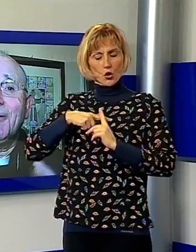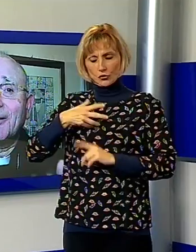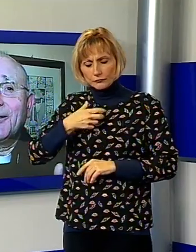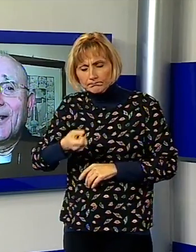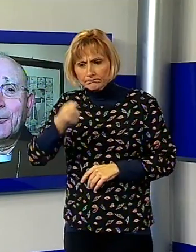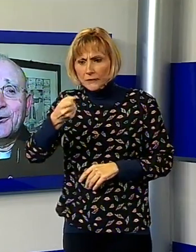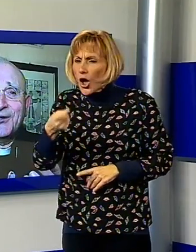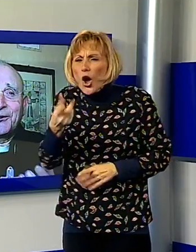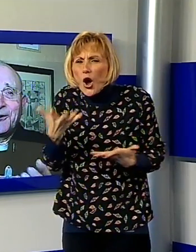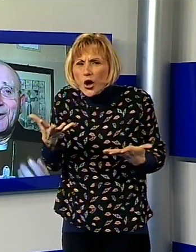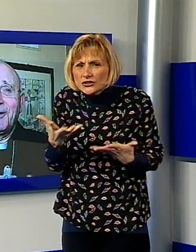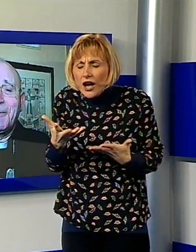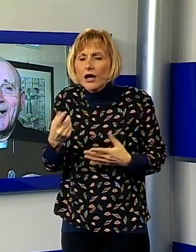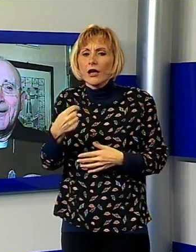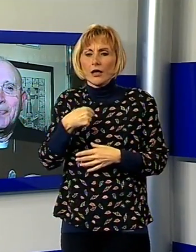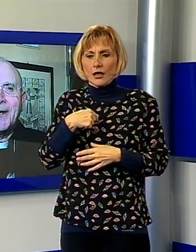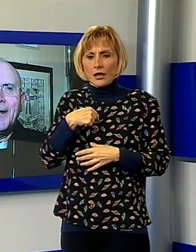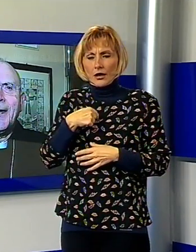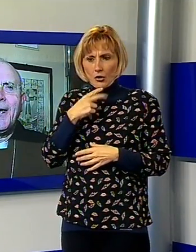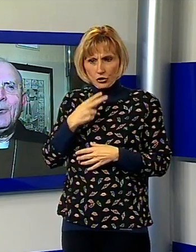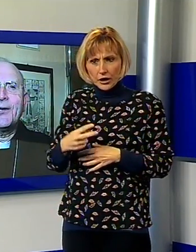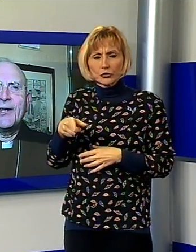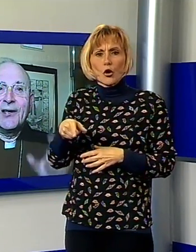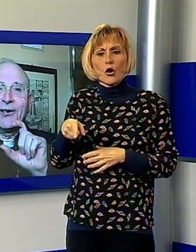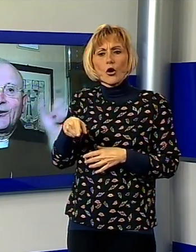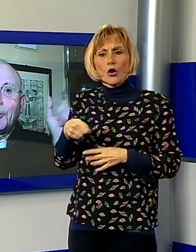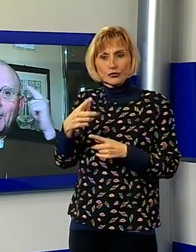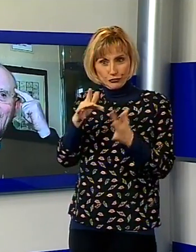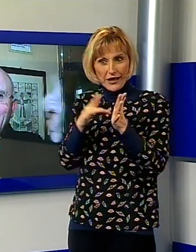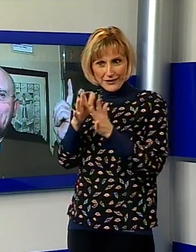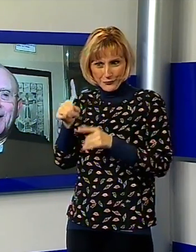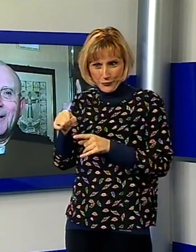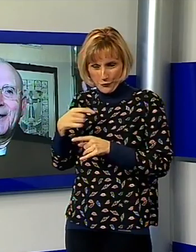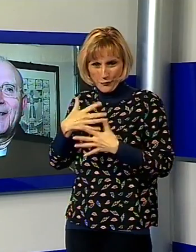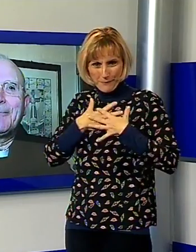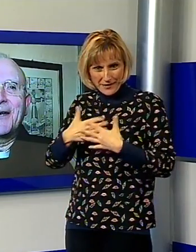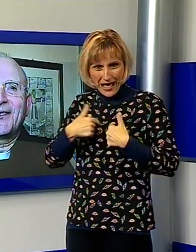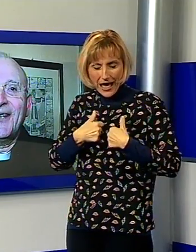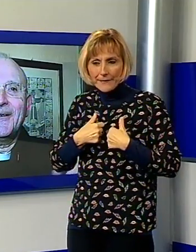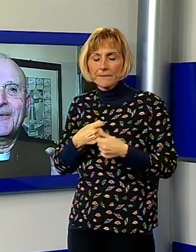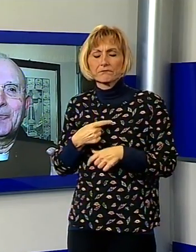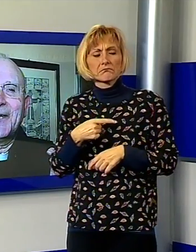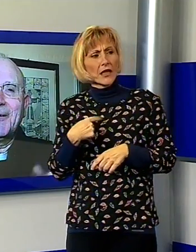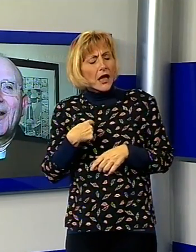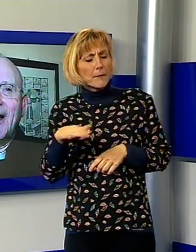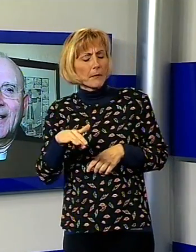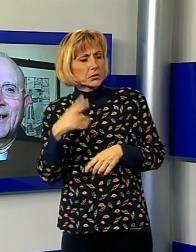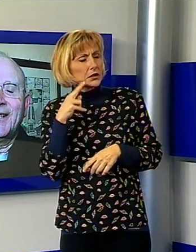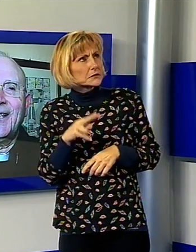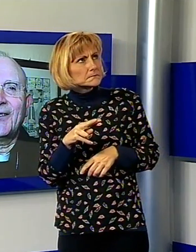guarda questa è la croce, Gesù che ci vuole bene. E lui si ricollega immediatamente a messa, ad andare in chiesa